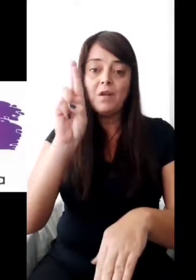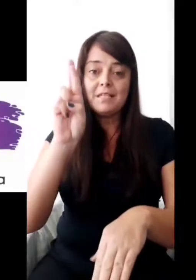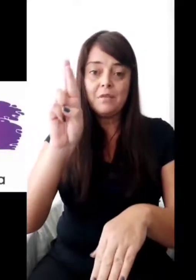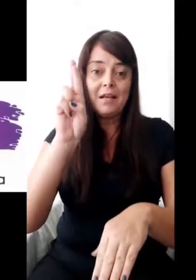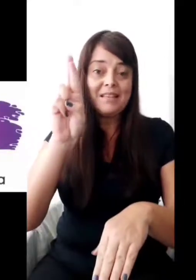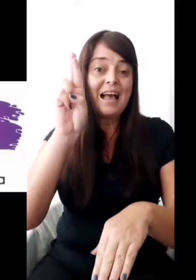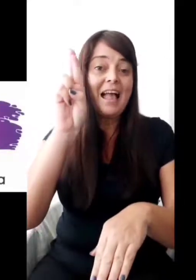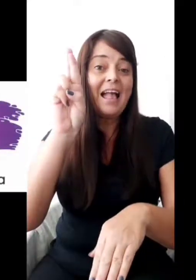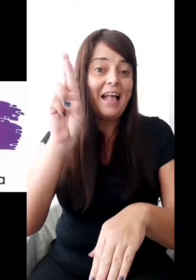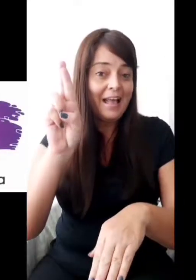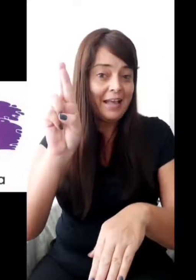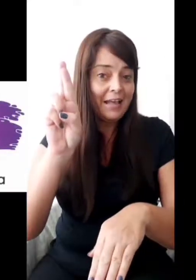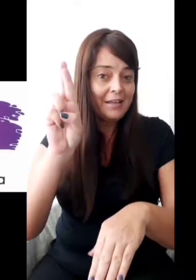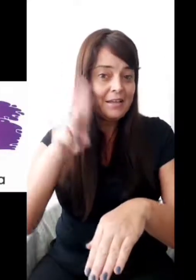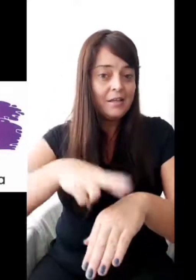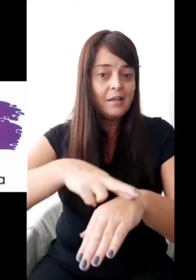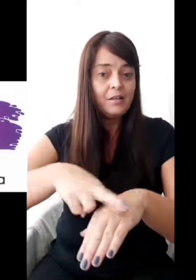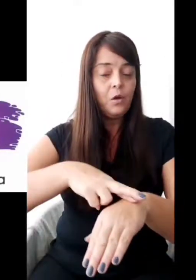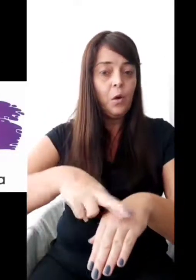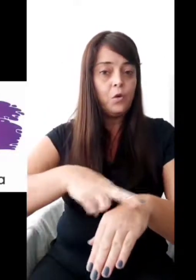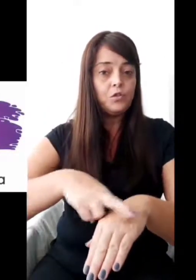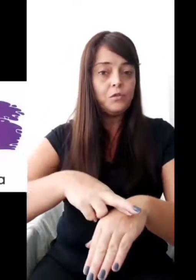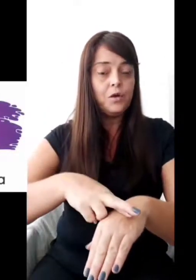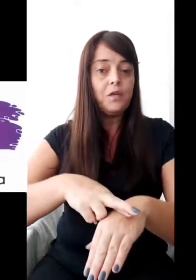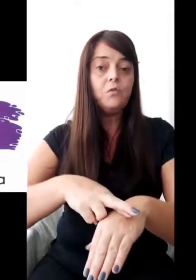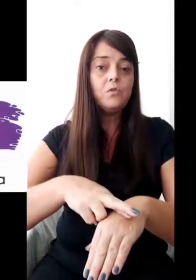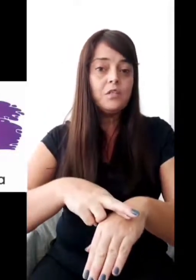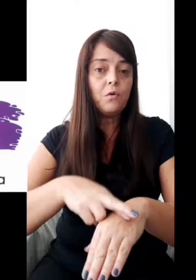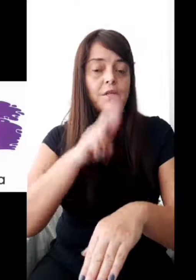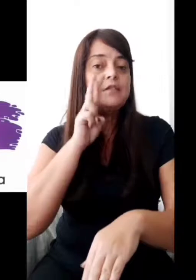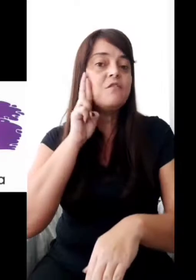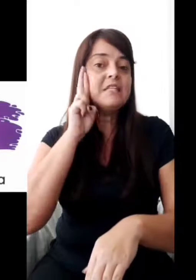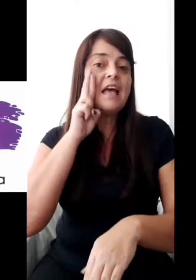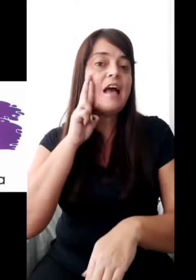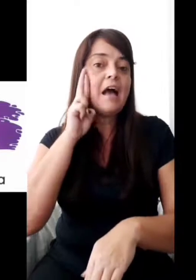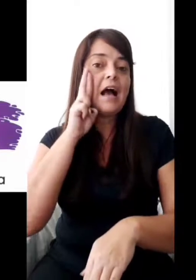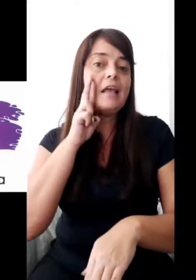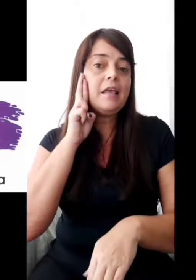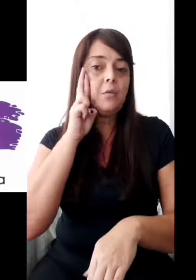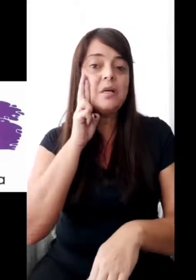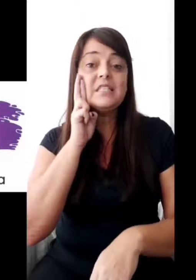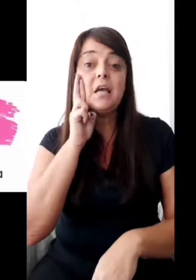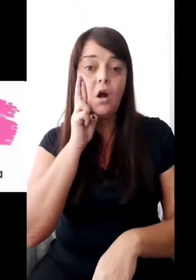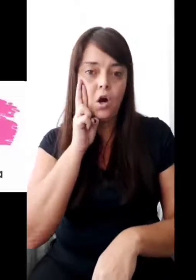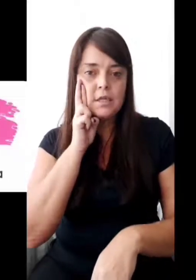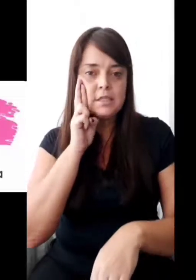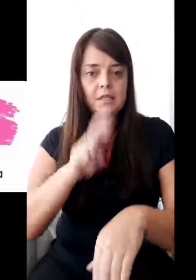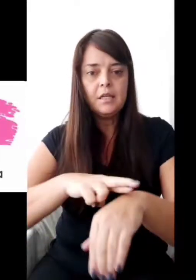configuração da letra R, roxo. Eu tenho duas cores, se eu fizer aqui, pode ser rosa